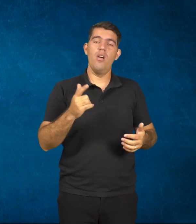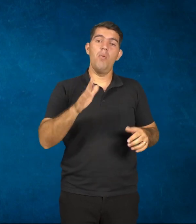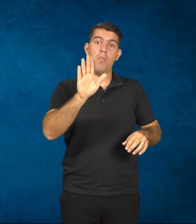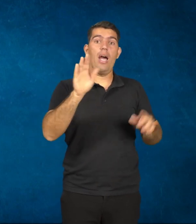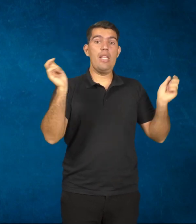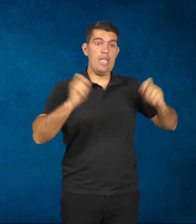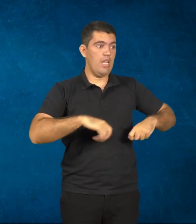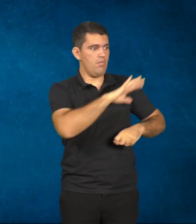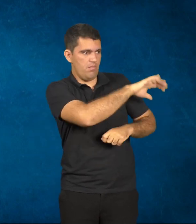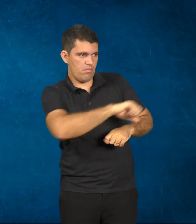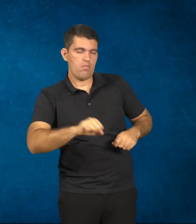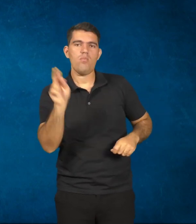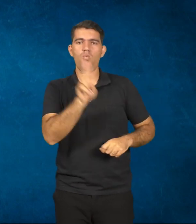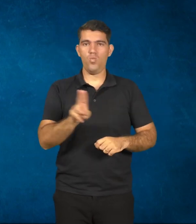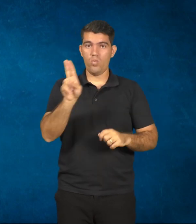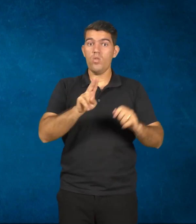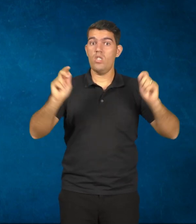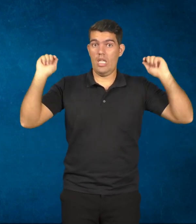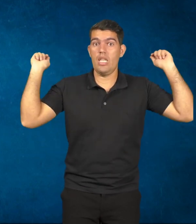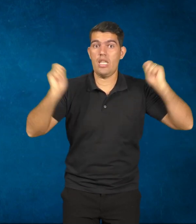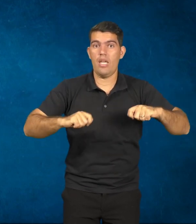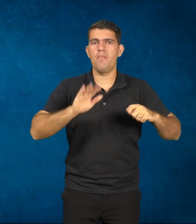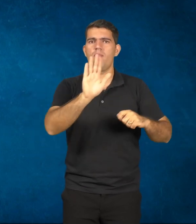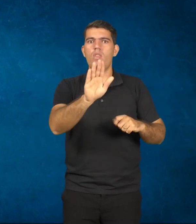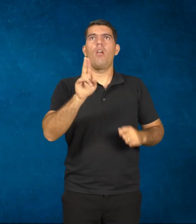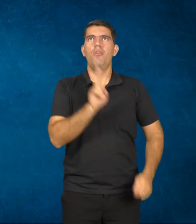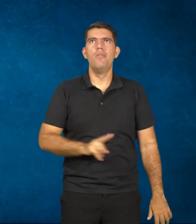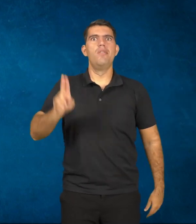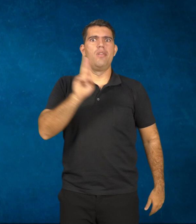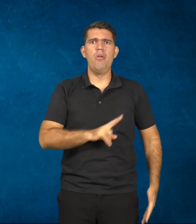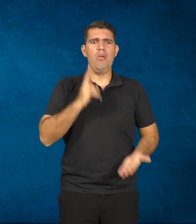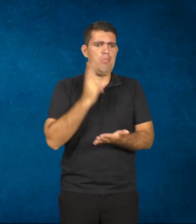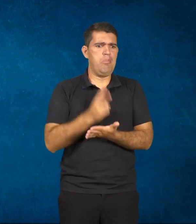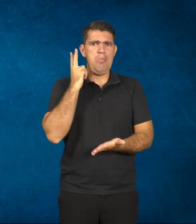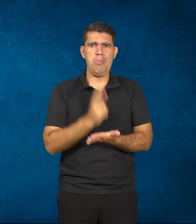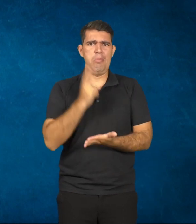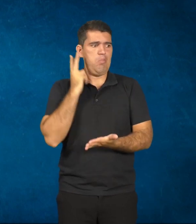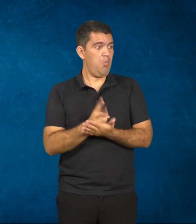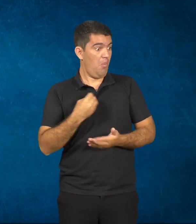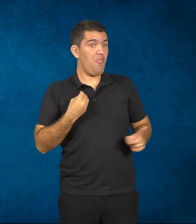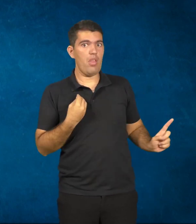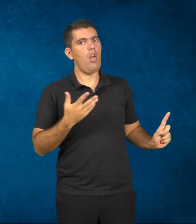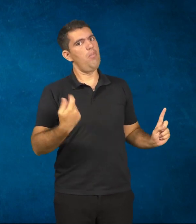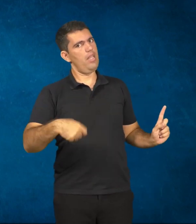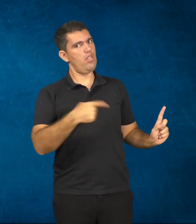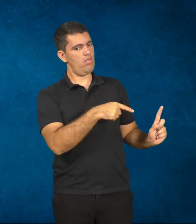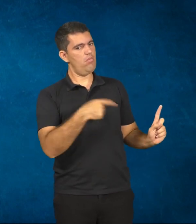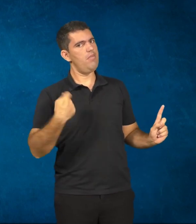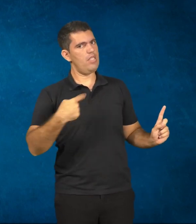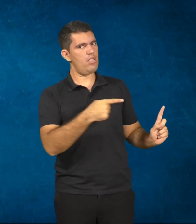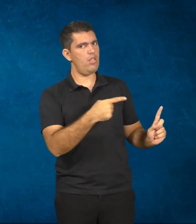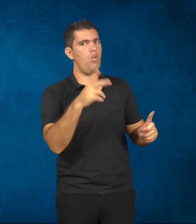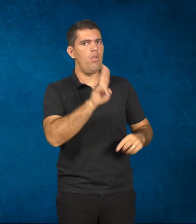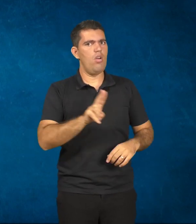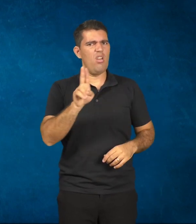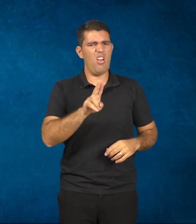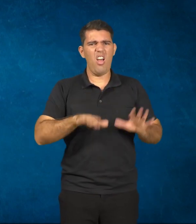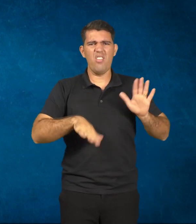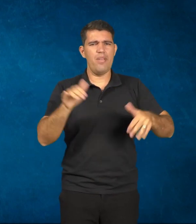ser bem utilizada. Mas utilizá-la o tempo todo só porque ela está lá disponível pode ser pior do que